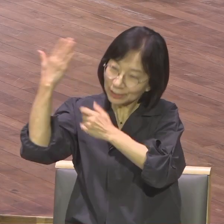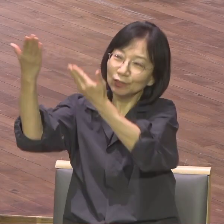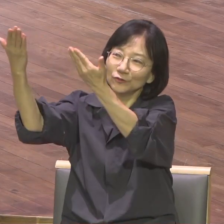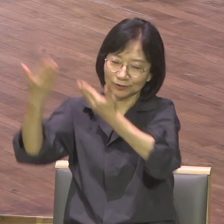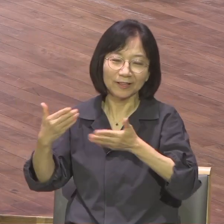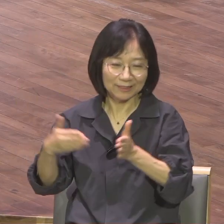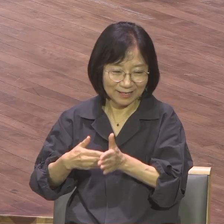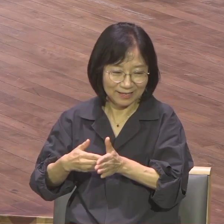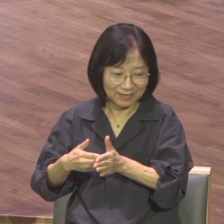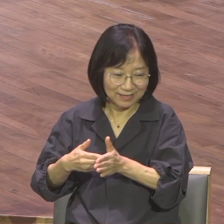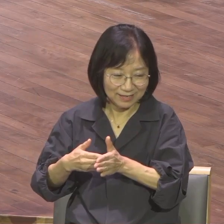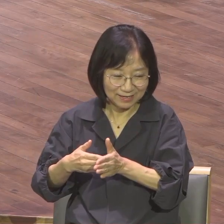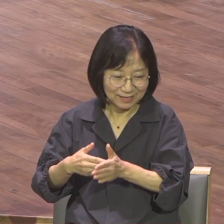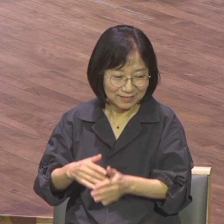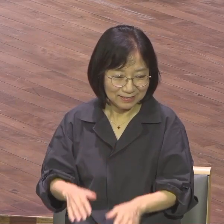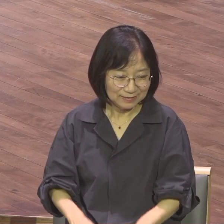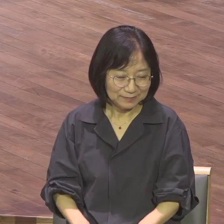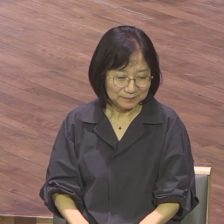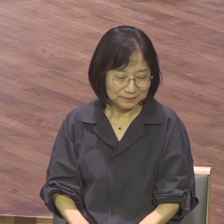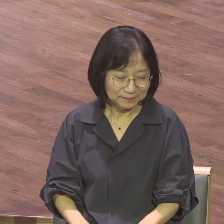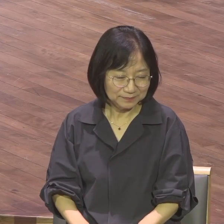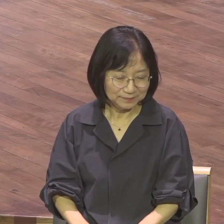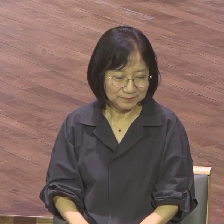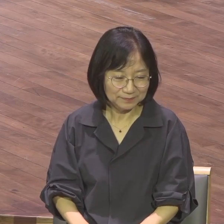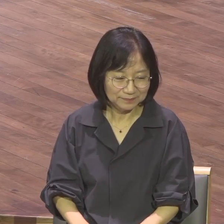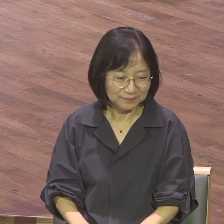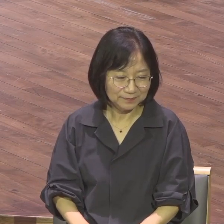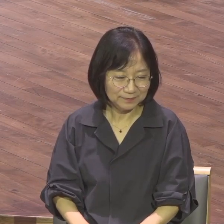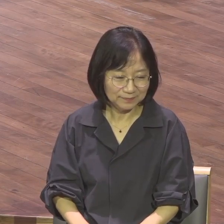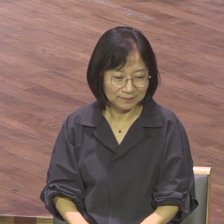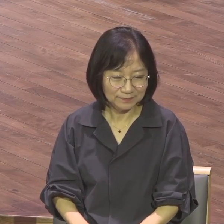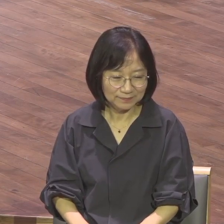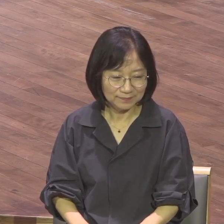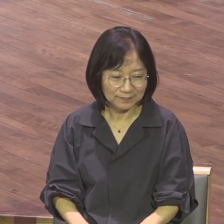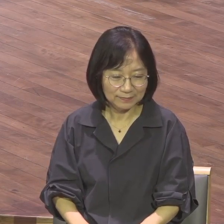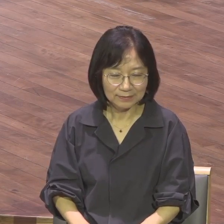복음은 우리가 워낙 수십 년간 들어왔기 때문에 너무나 잘 알고 있습니다.